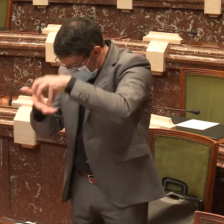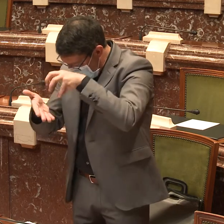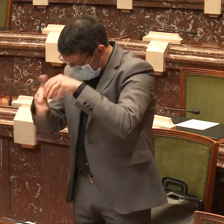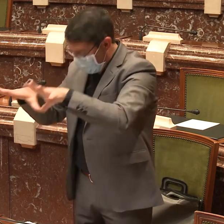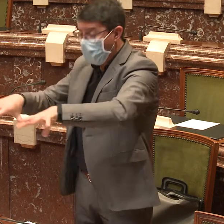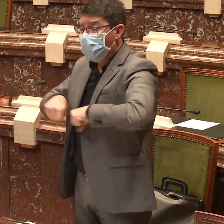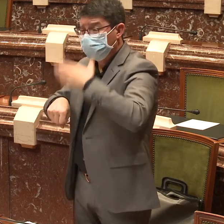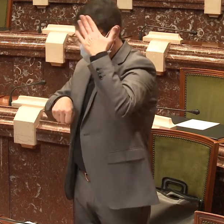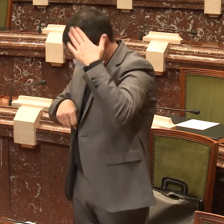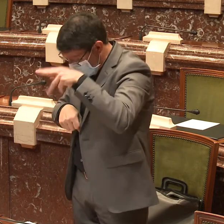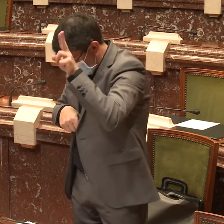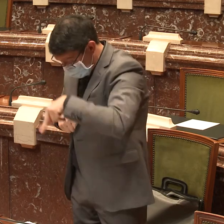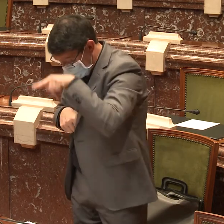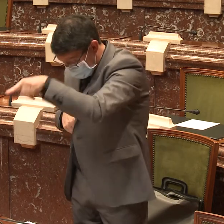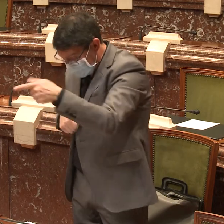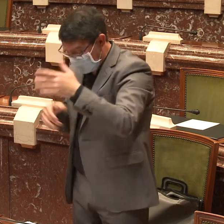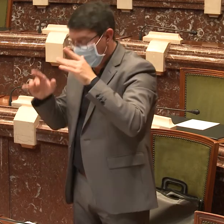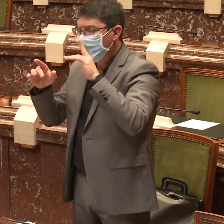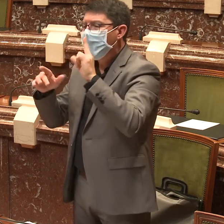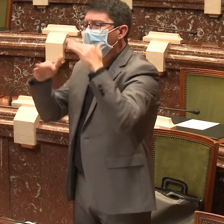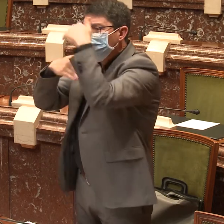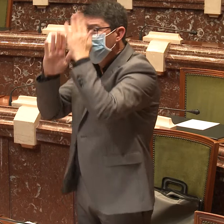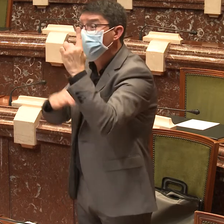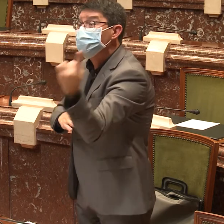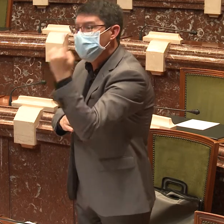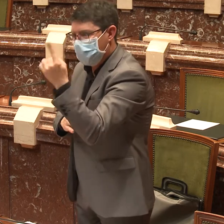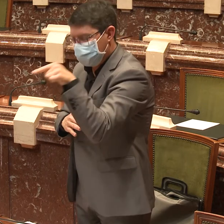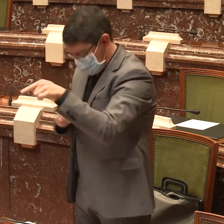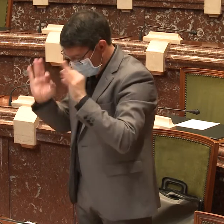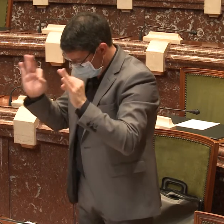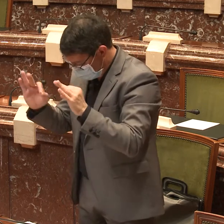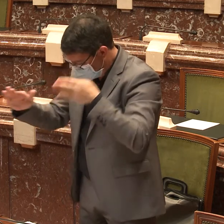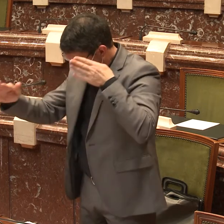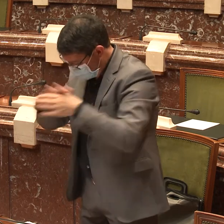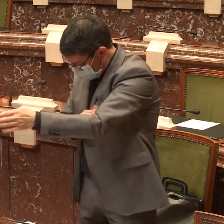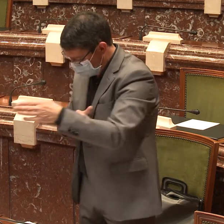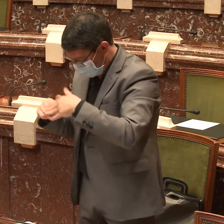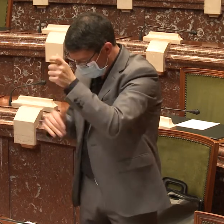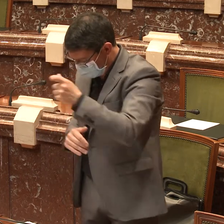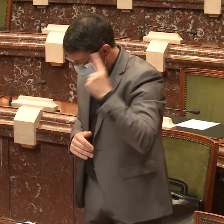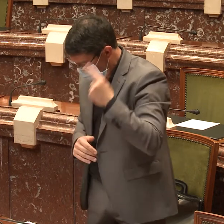viviendas tuteladas, los centros de atención primaria y los de especialidades sean accesibles para las personas sordas.